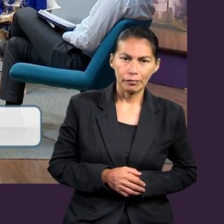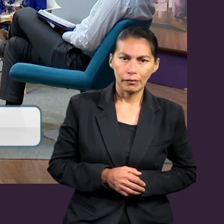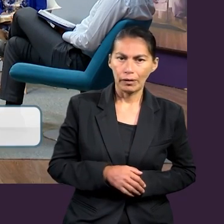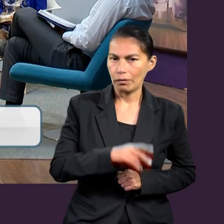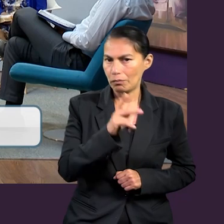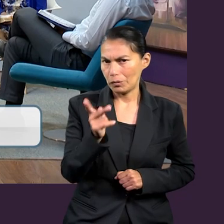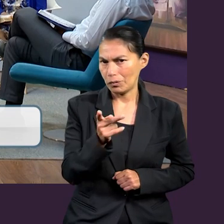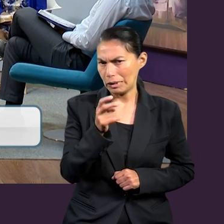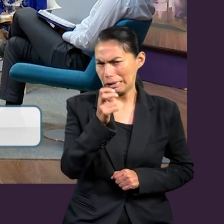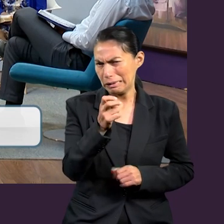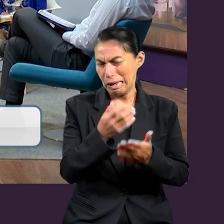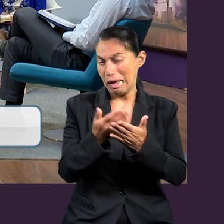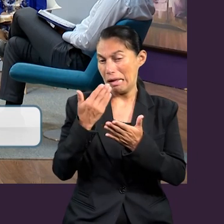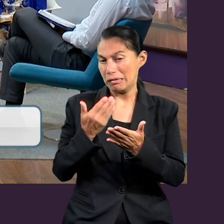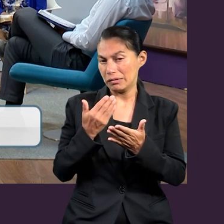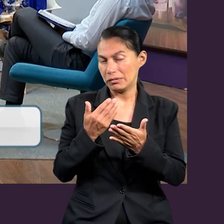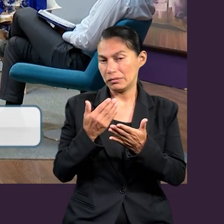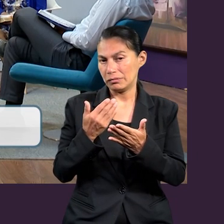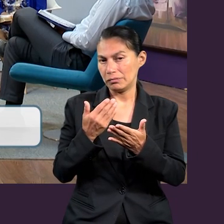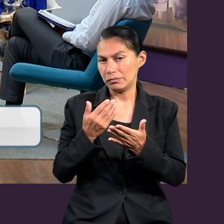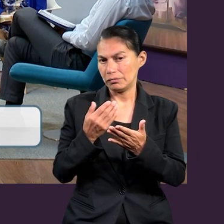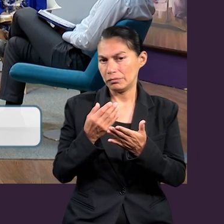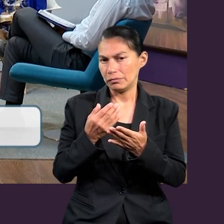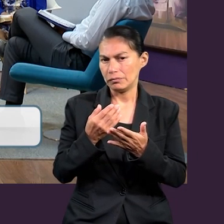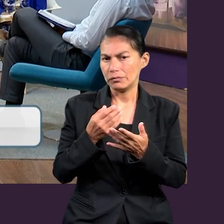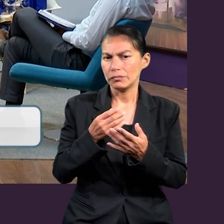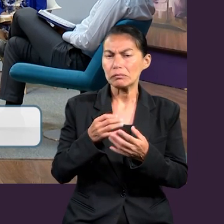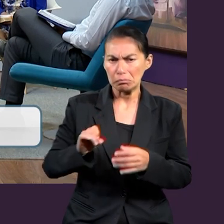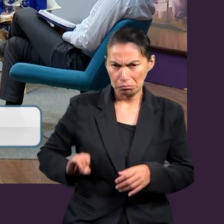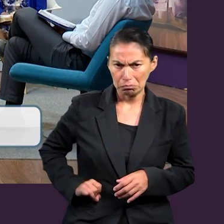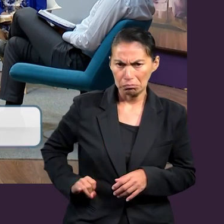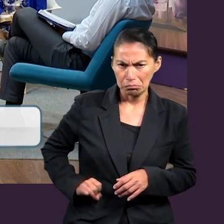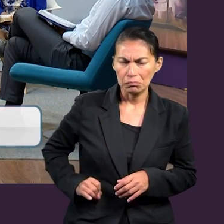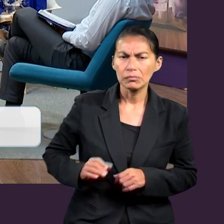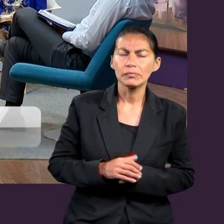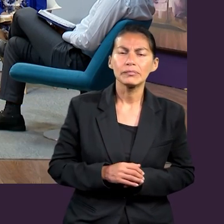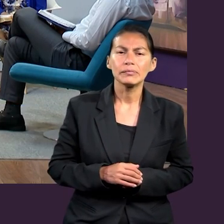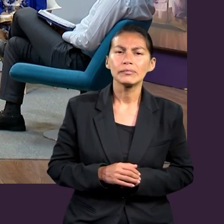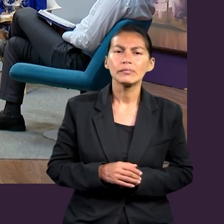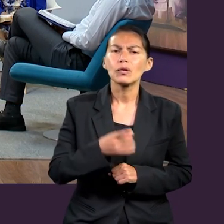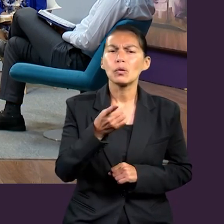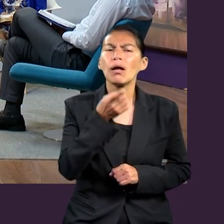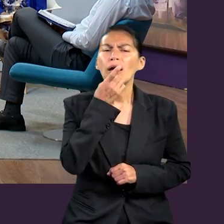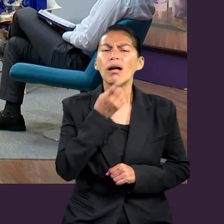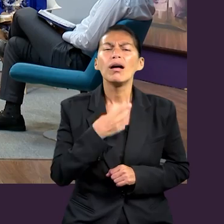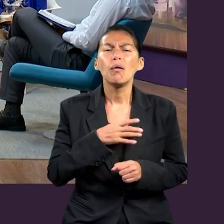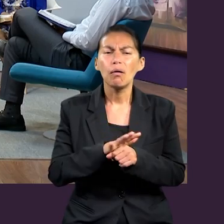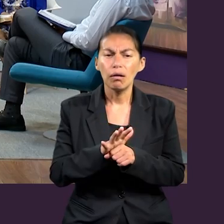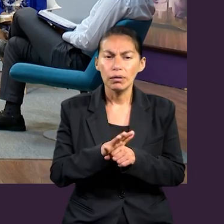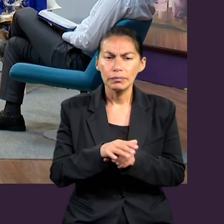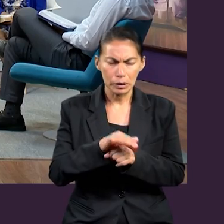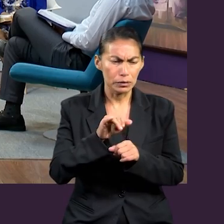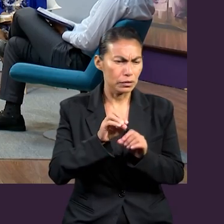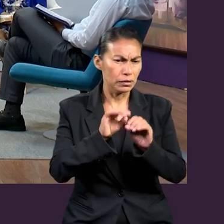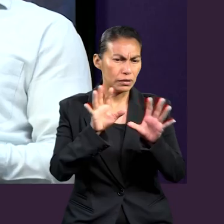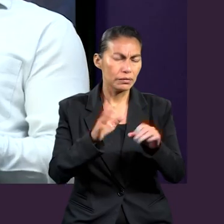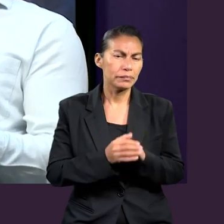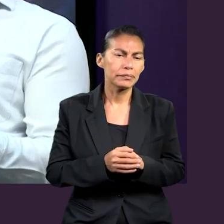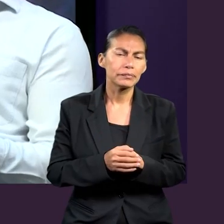Esa pregunta que hicimos antes de ir al corte fue muy interesante. ¿Tienes algún comentario? Claro, me